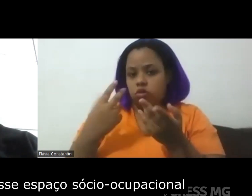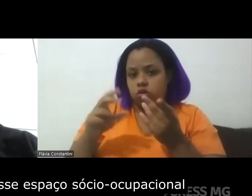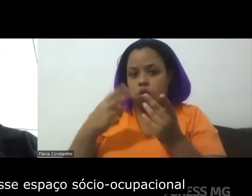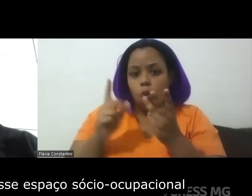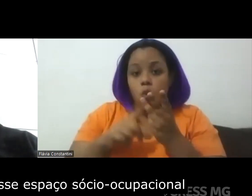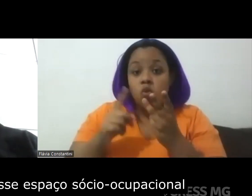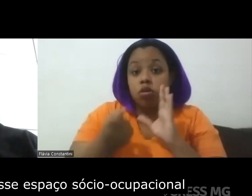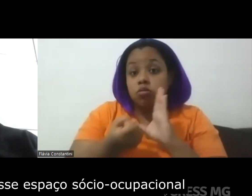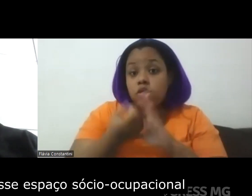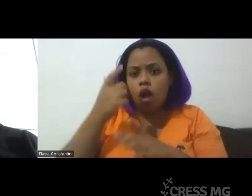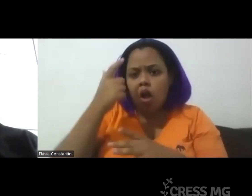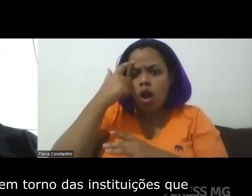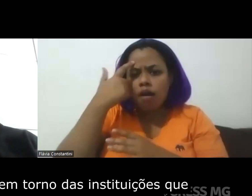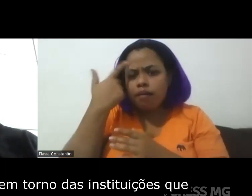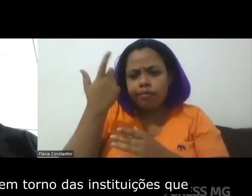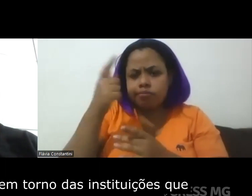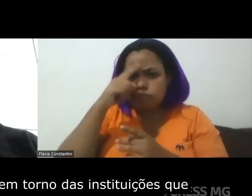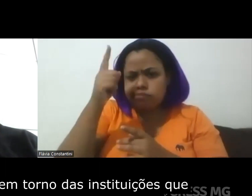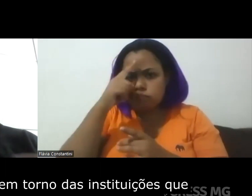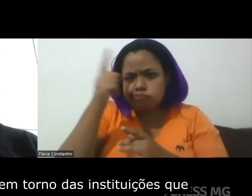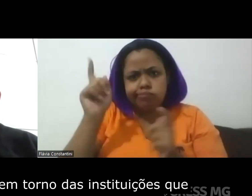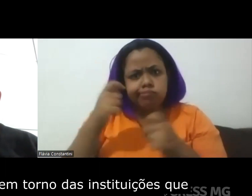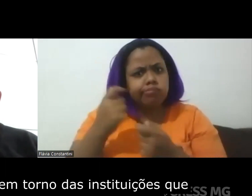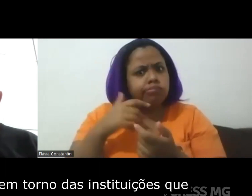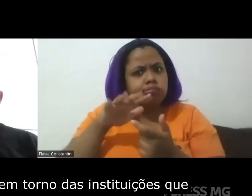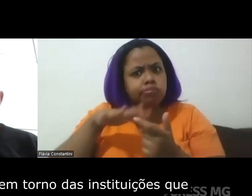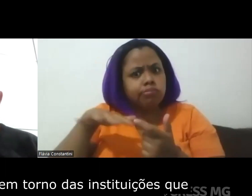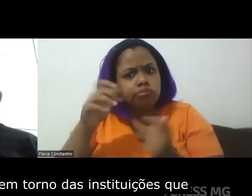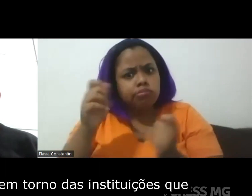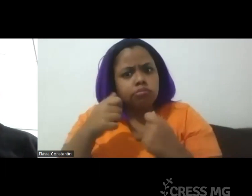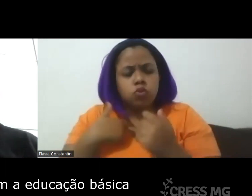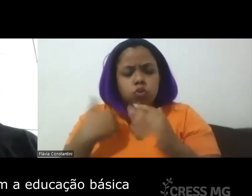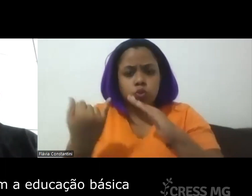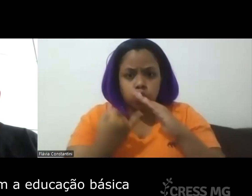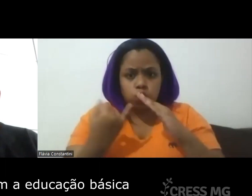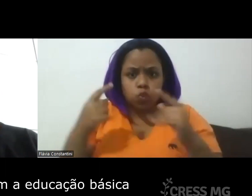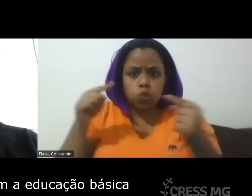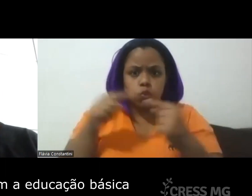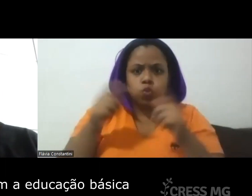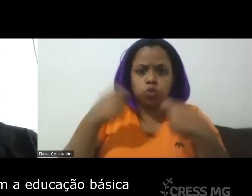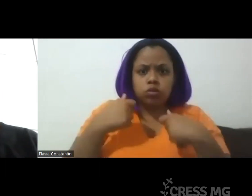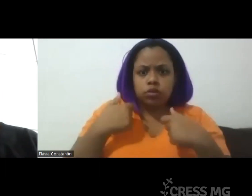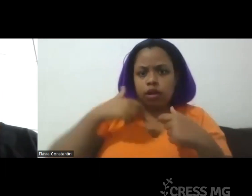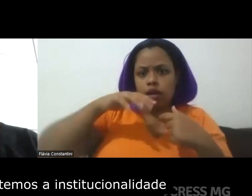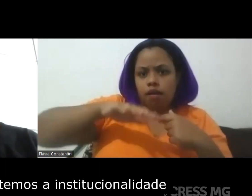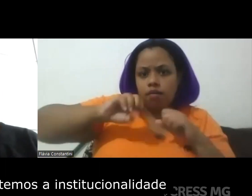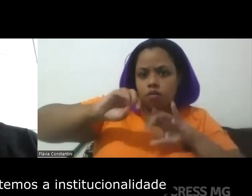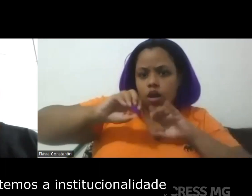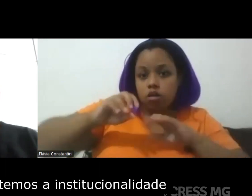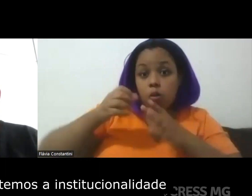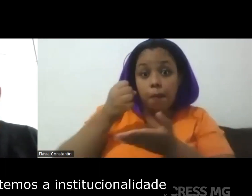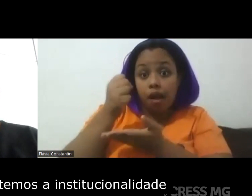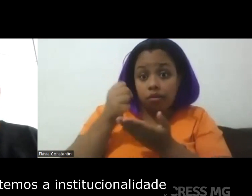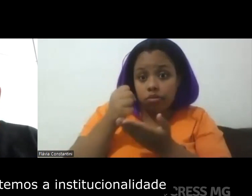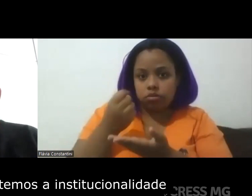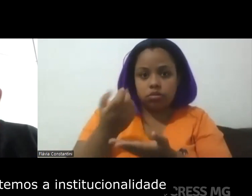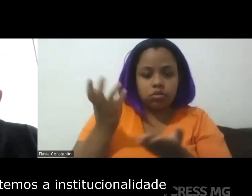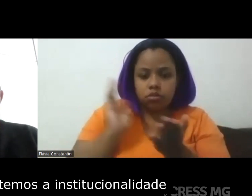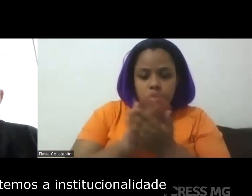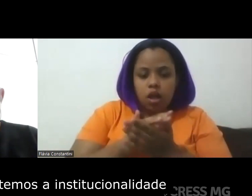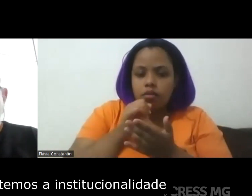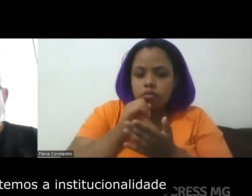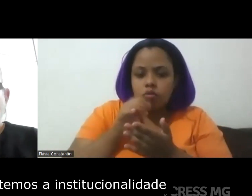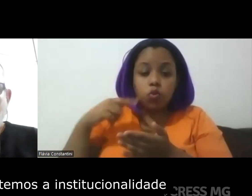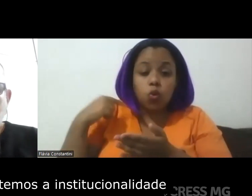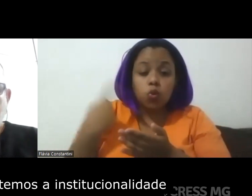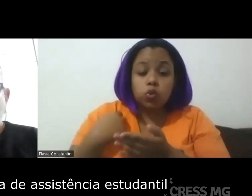-ocupacional que é definido em torno das instituições que compõem educação básica como nós não temos a